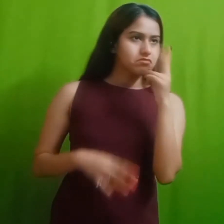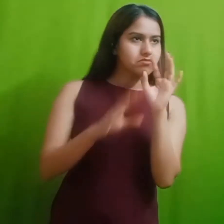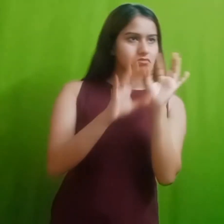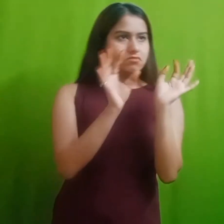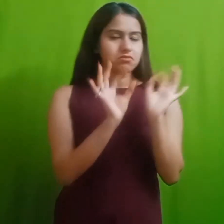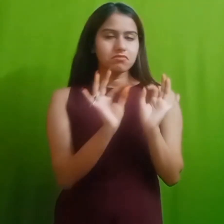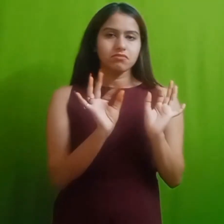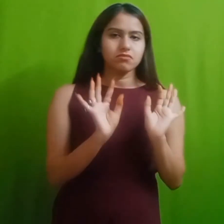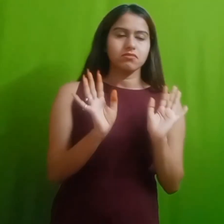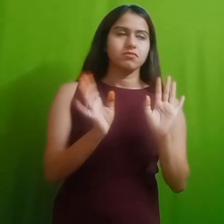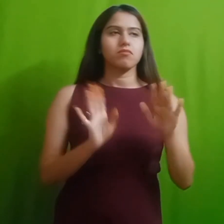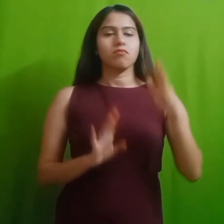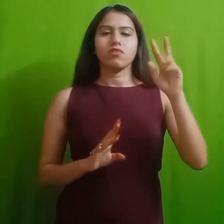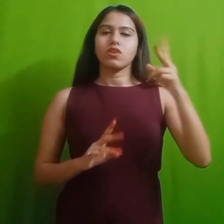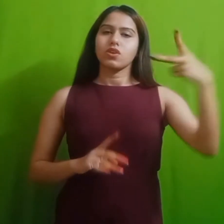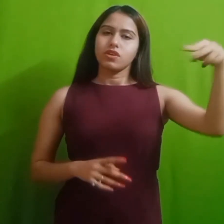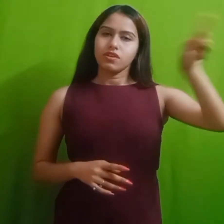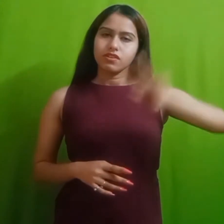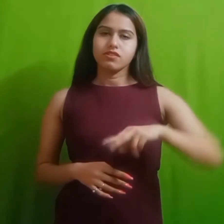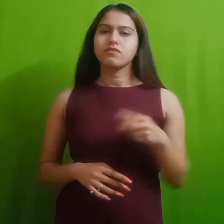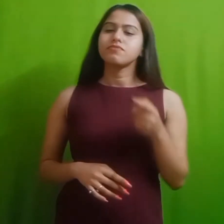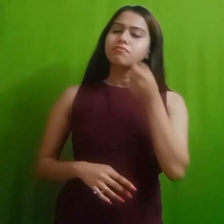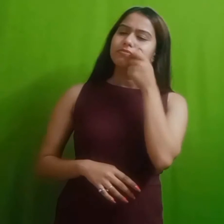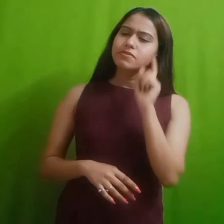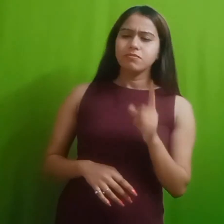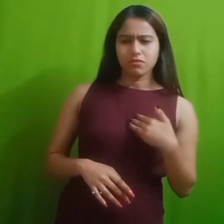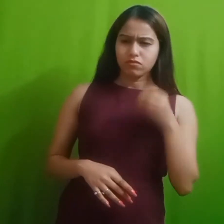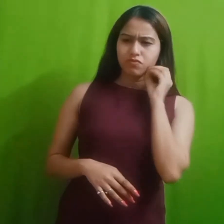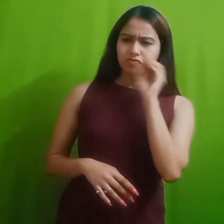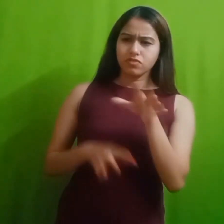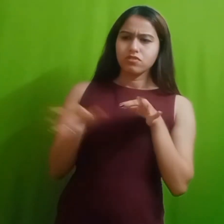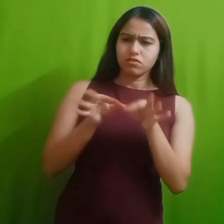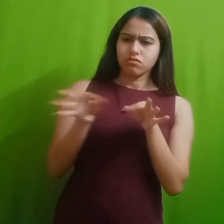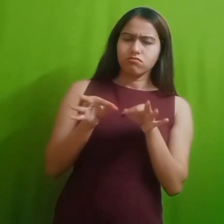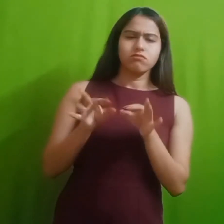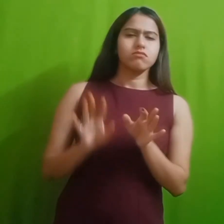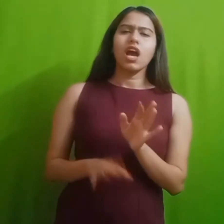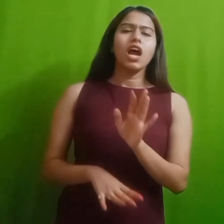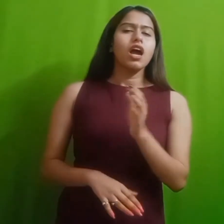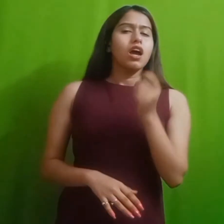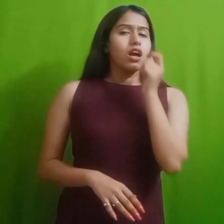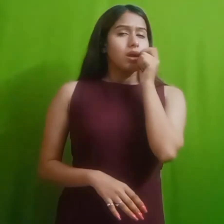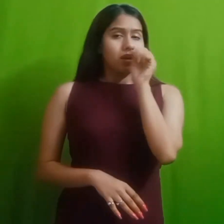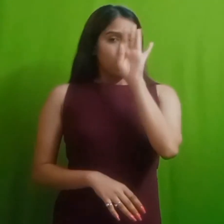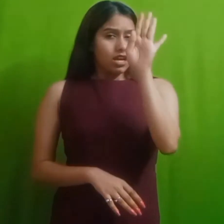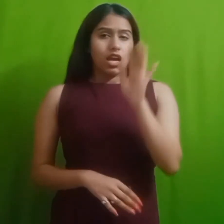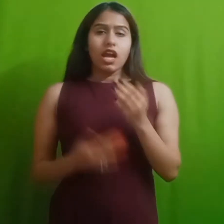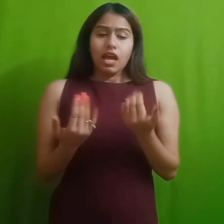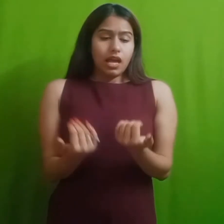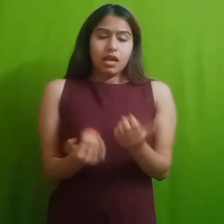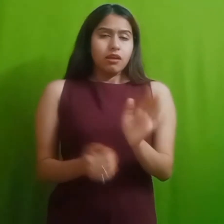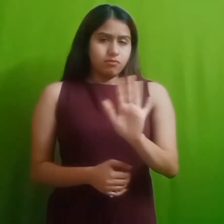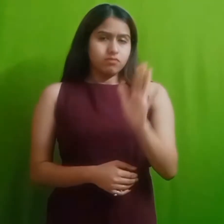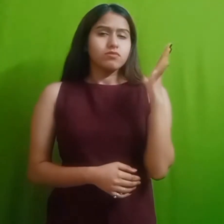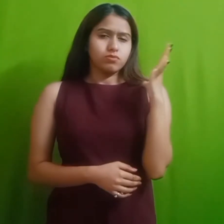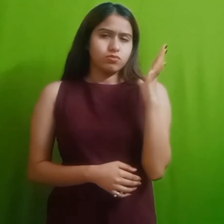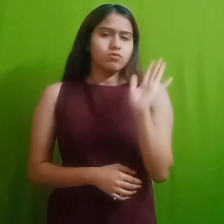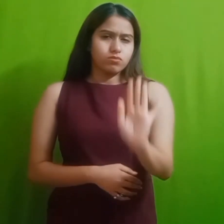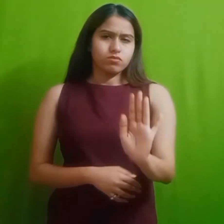पिताजी से कहा कि आप कहें तो मैं बता दूं कि कैसा दिखता है तो उनके फादर जो की राजा थे नोंने कहा कि नहीं अभी वेट करो दूसरे वाले को भीजा गया बीच वाले जो